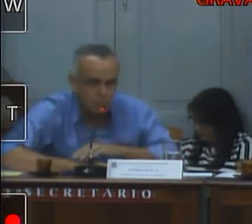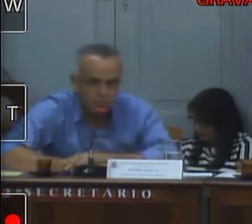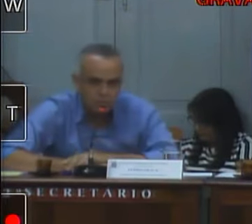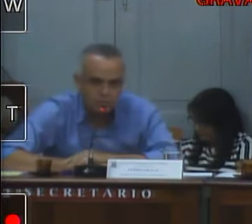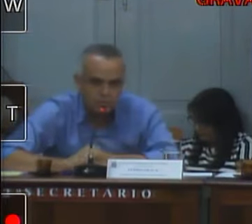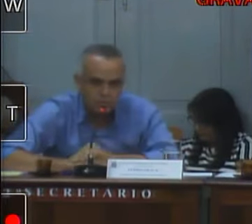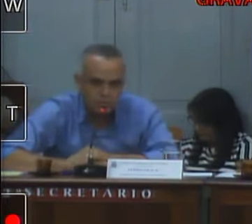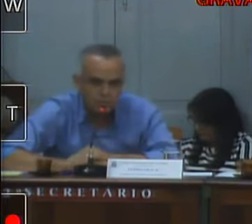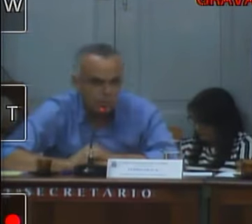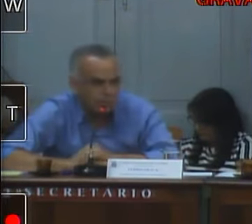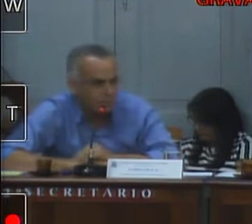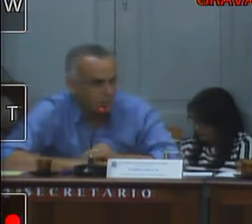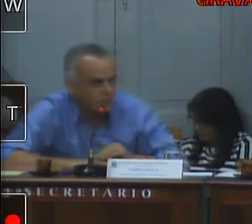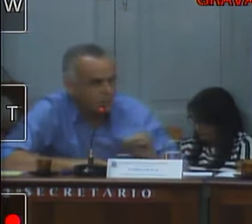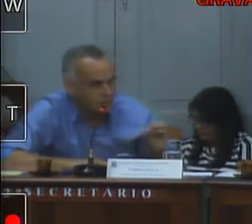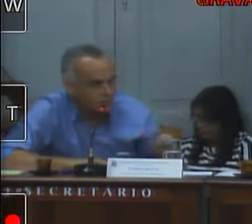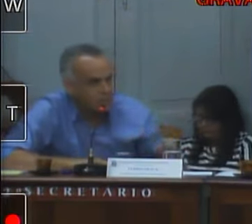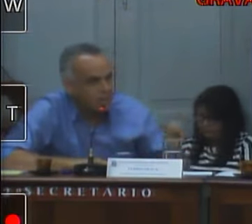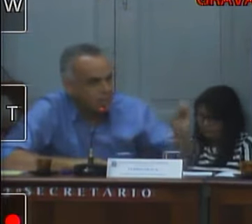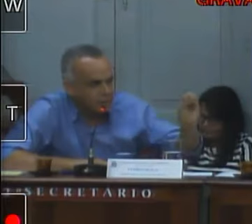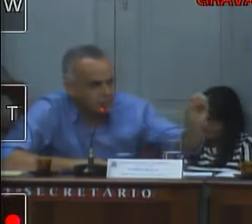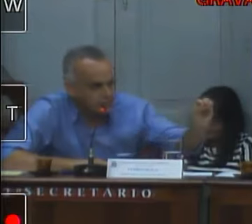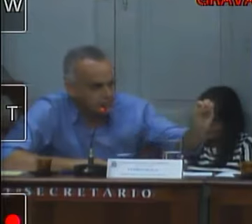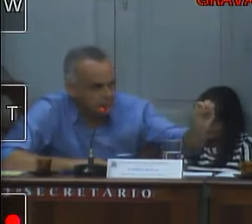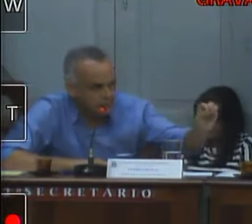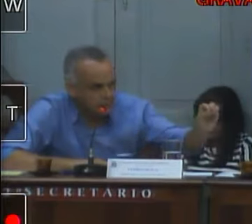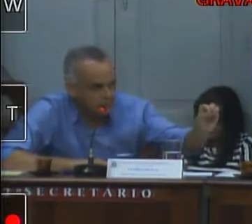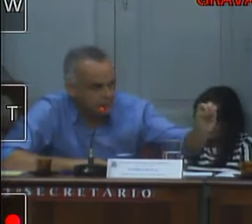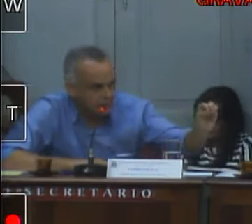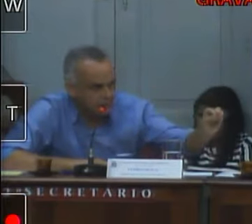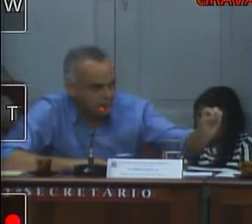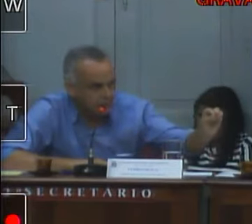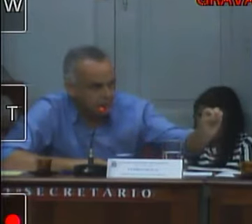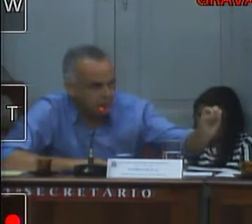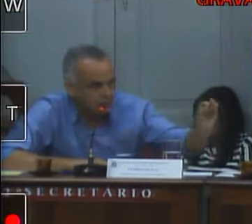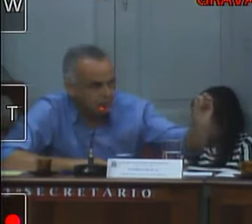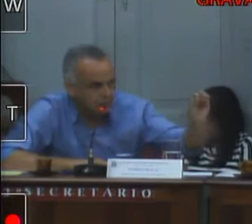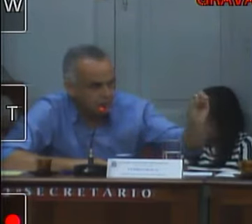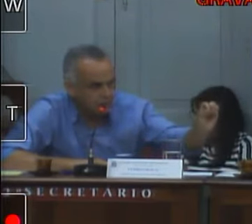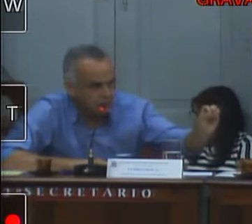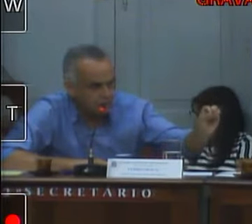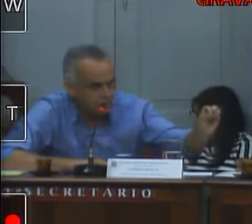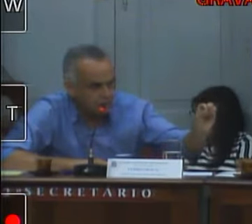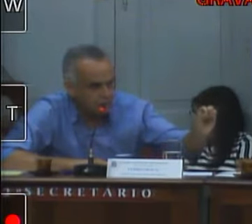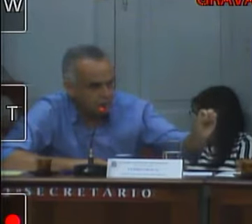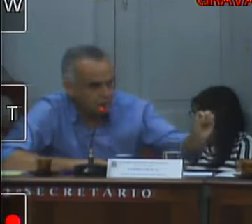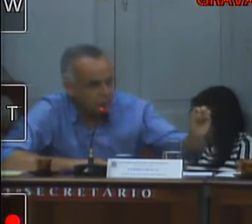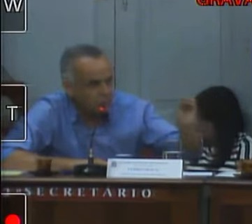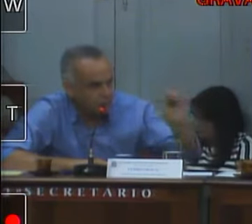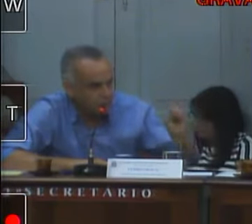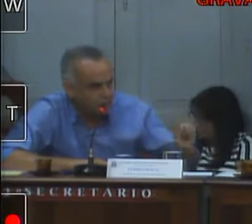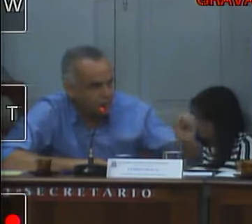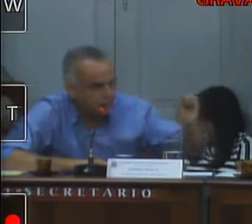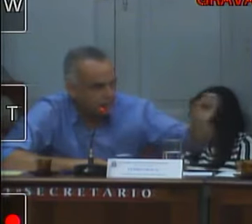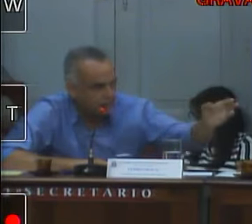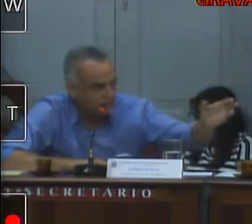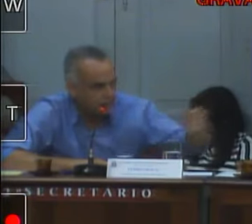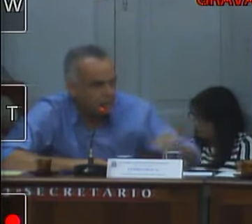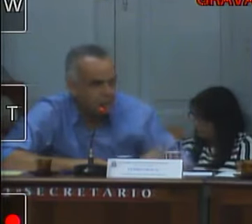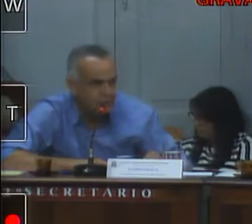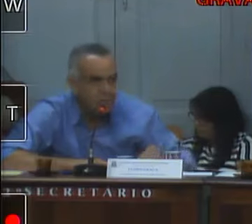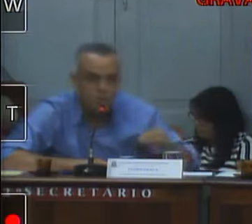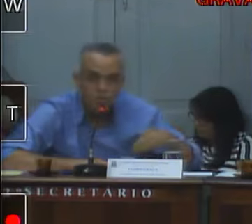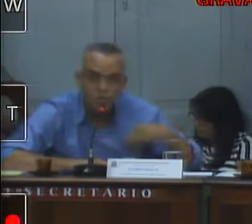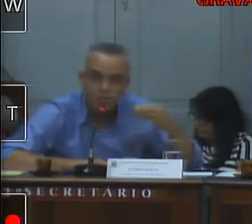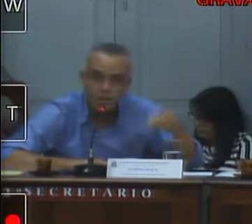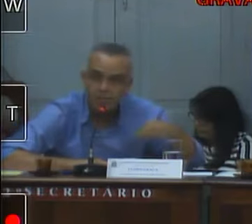fizesse um ofício encaminhado ao prefeito em cima dessa dessa dessa resposta que foi dada a vossa